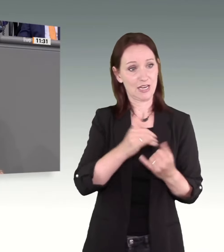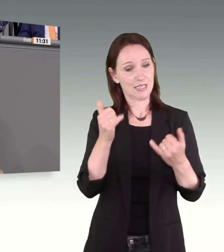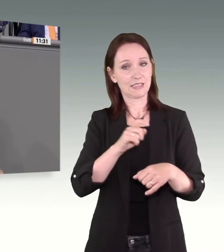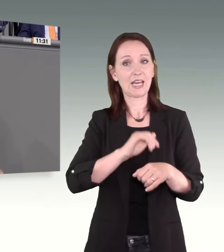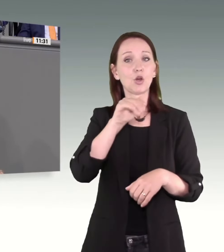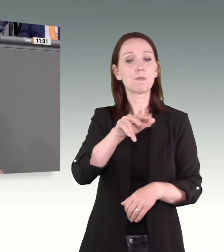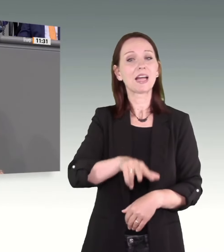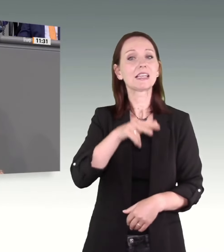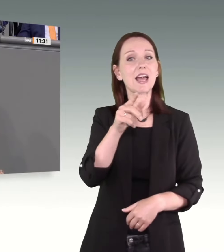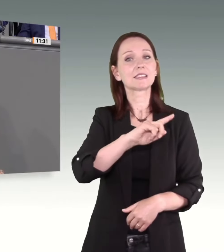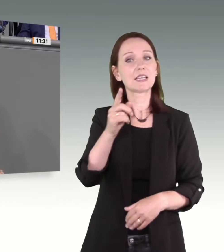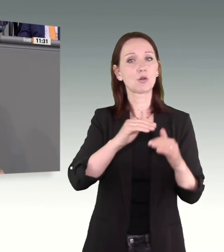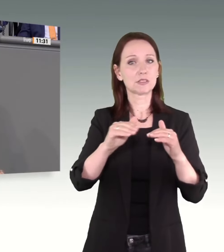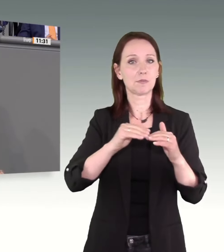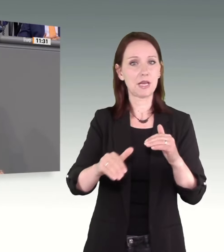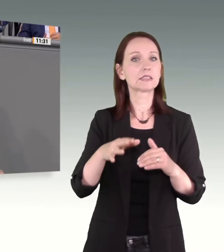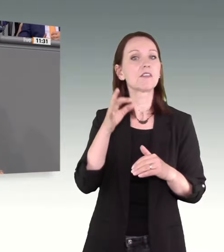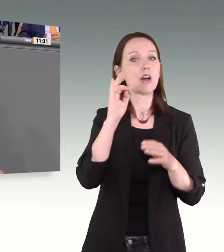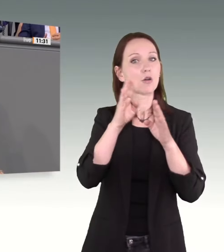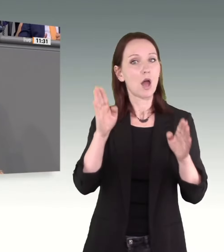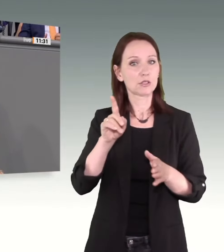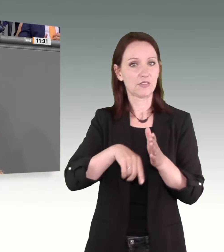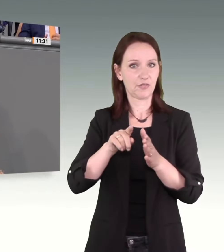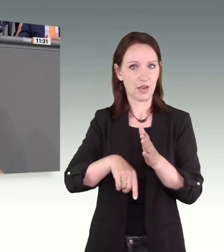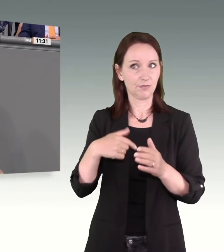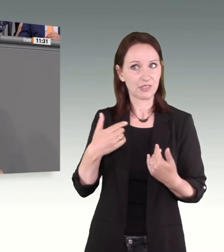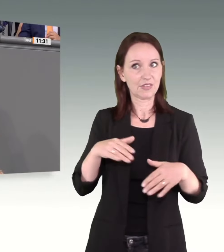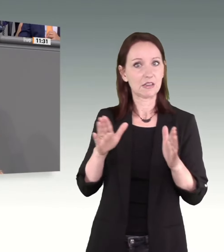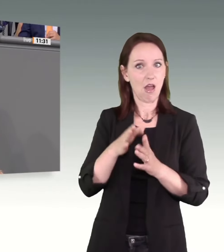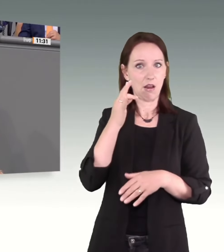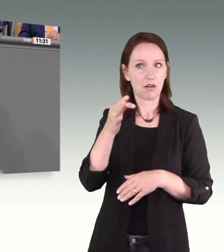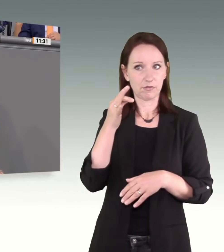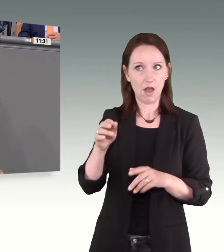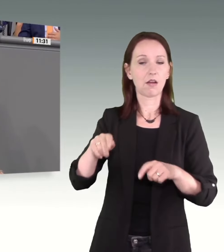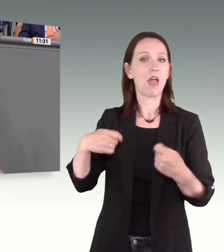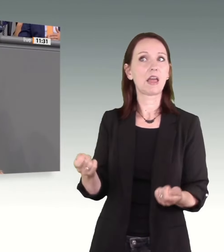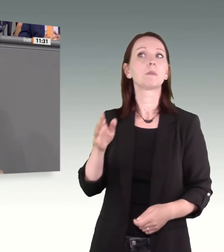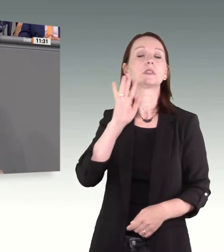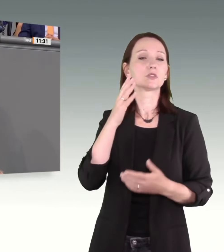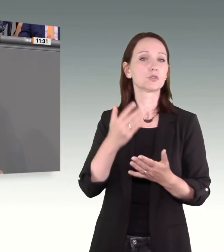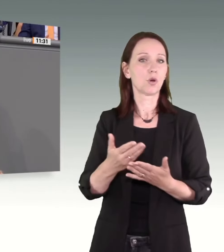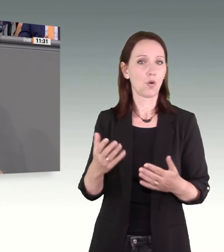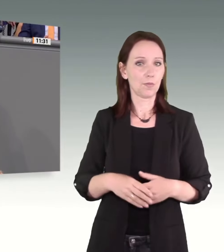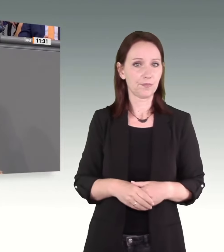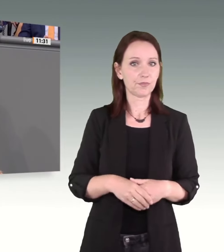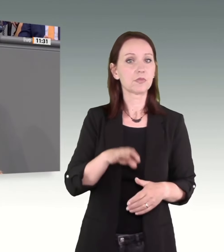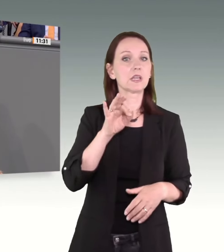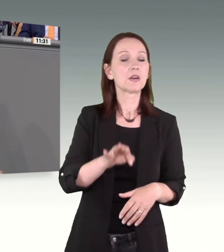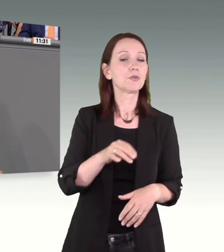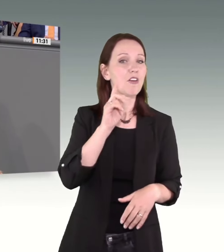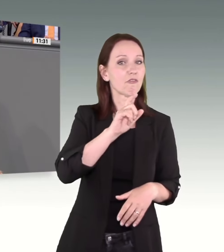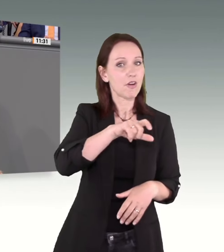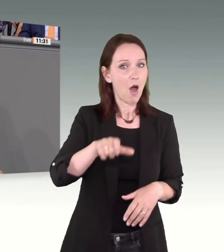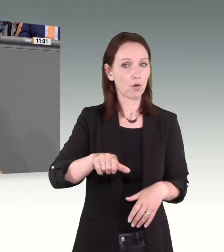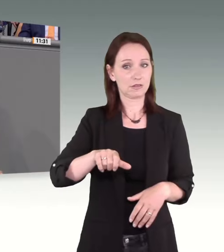Plätze in Frauenhäusern, wie aktuell aus unserer Kleinen Anfrage hervorgeht. Es ist für Frauen und Kinder katastrophal,